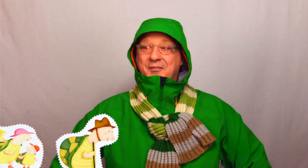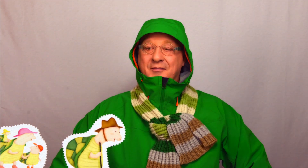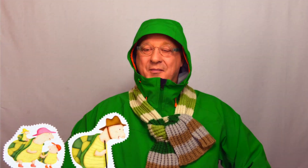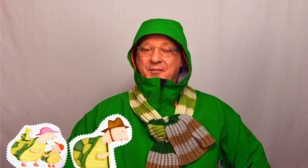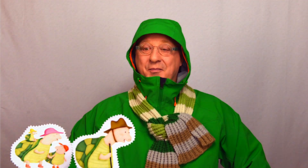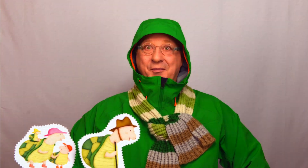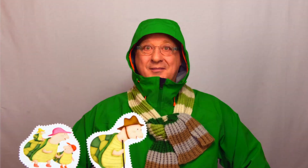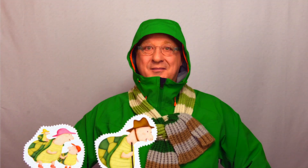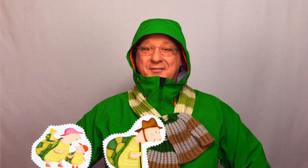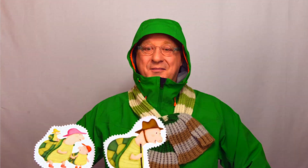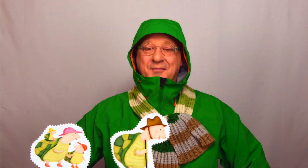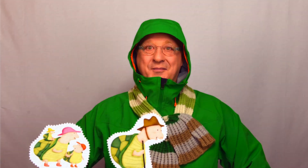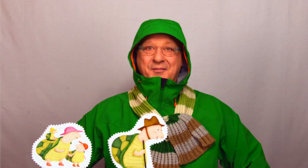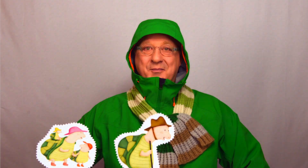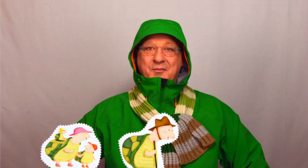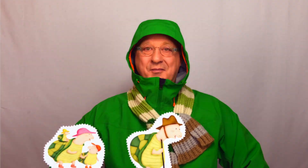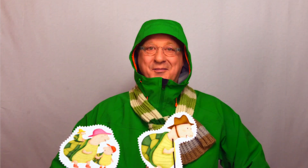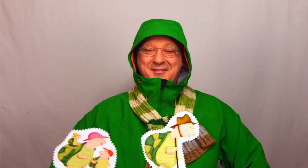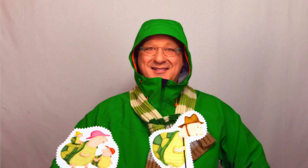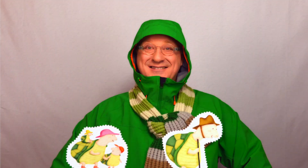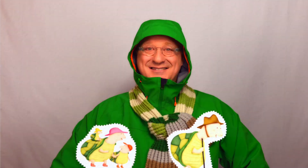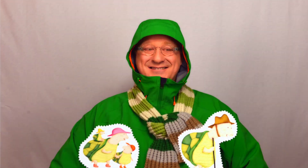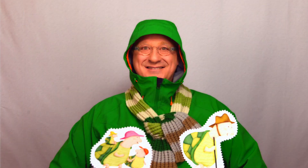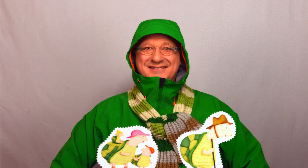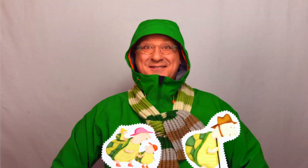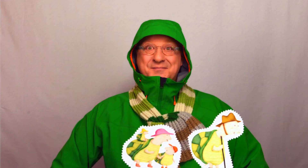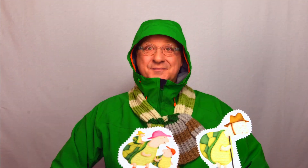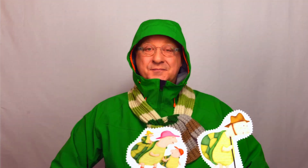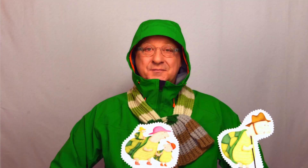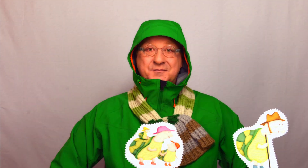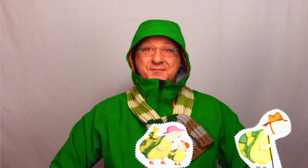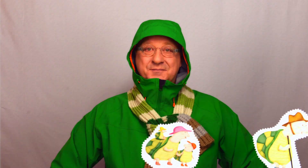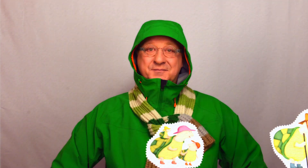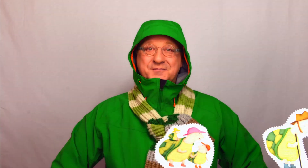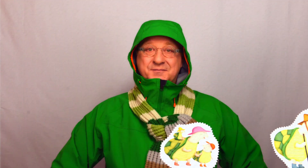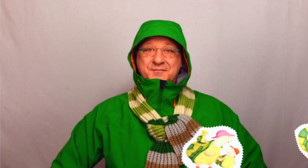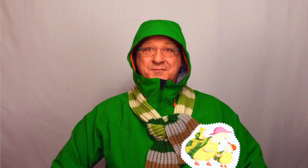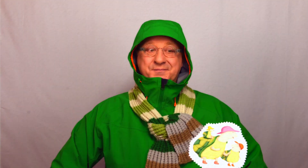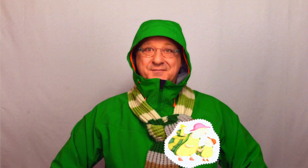tortue Et la maman tortue Et les enfants tortue Iront toujours au pas